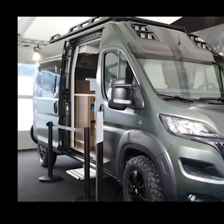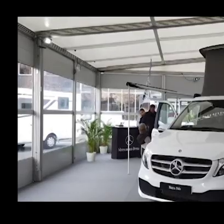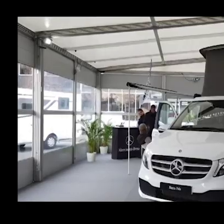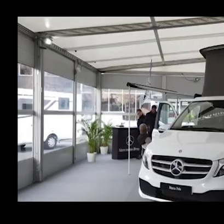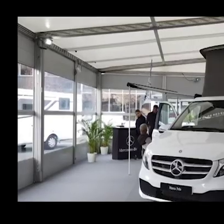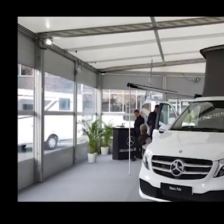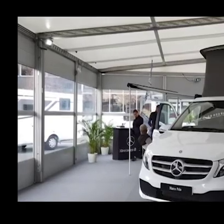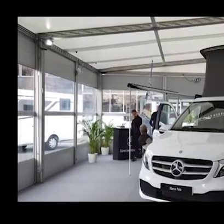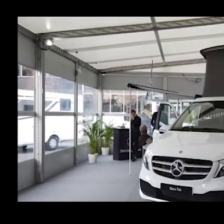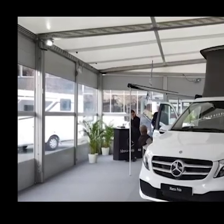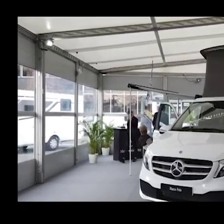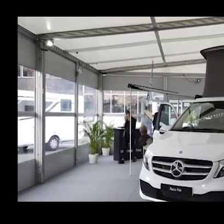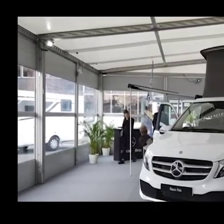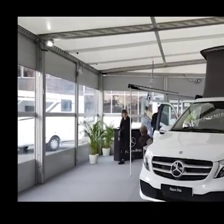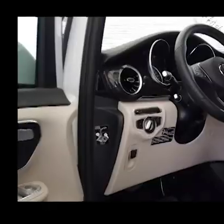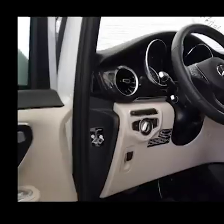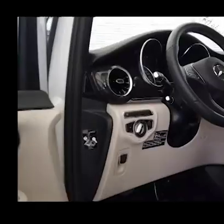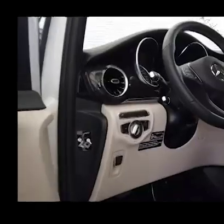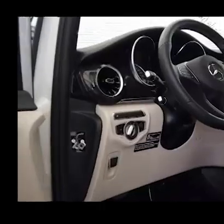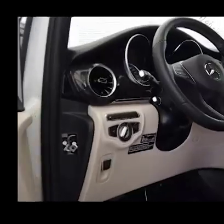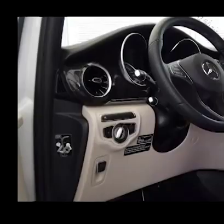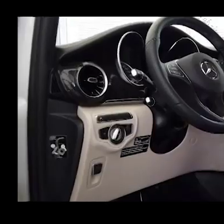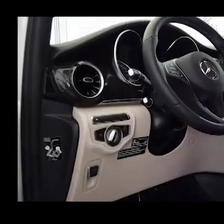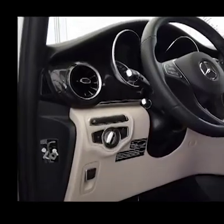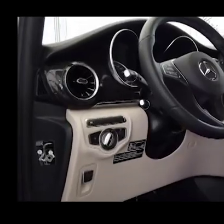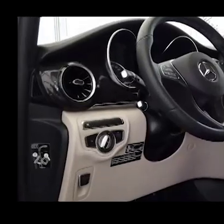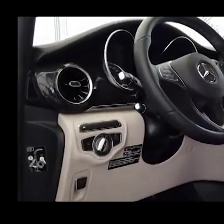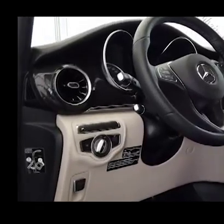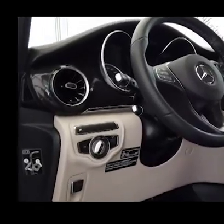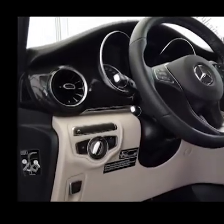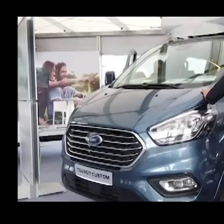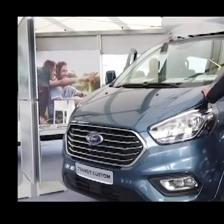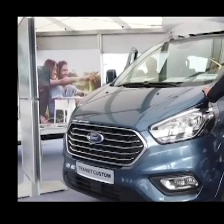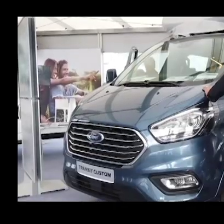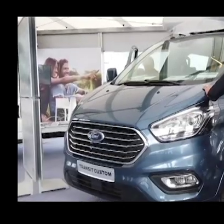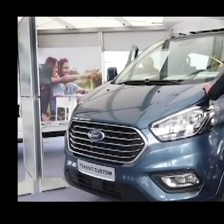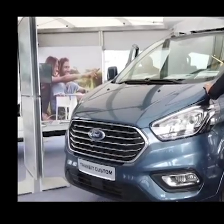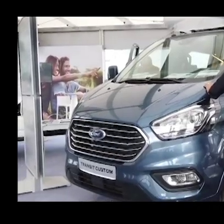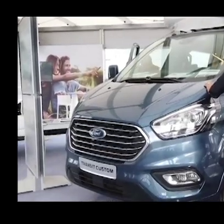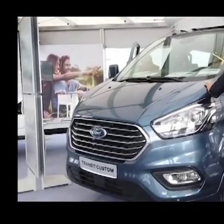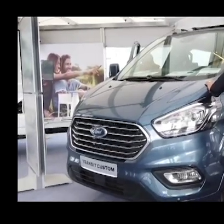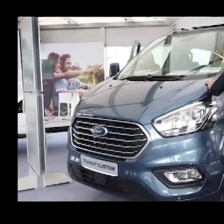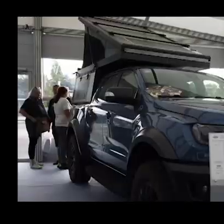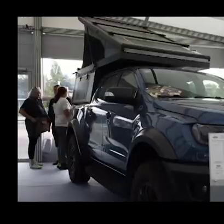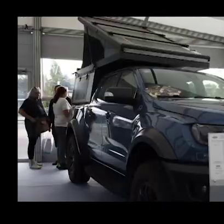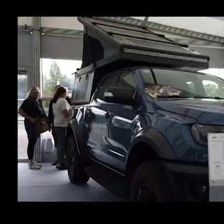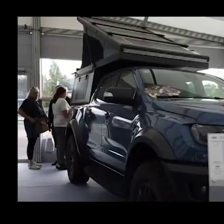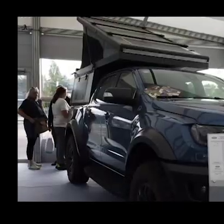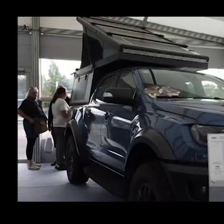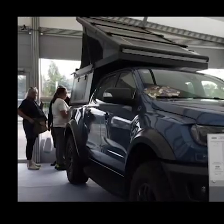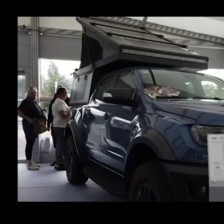l'exposition intégrale de tous les véhicules des financements à taux réduits